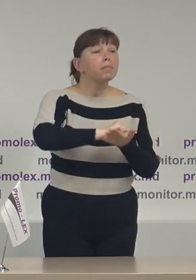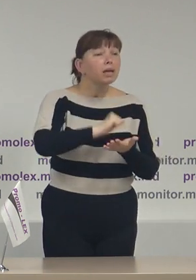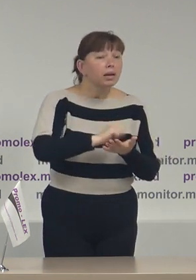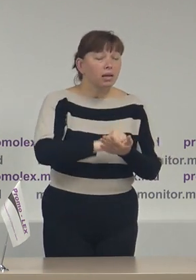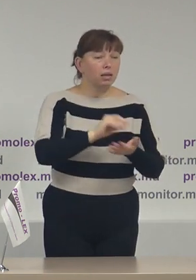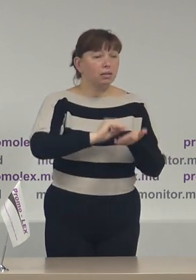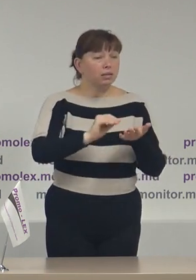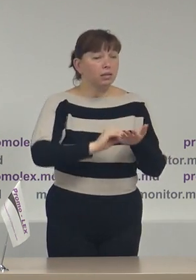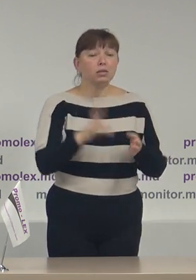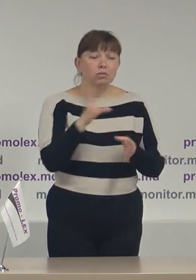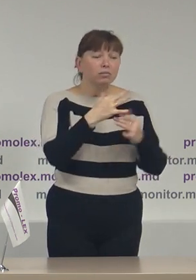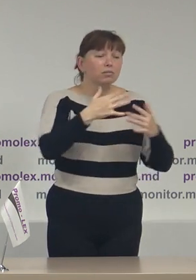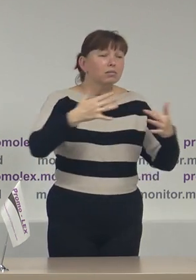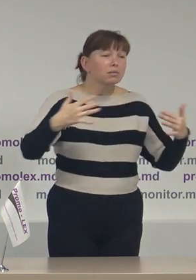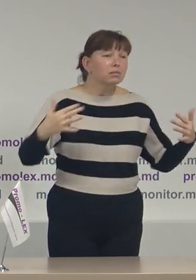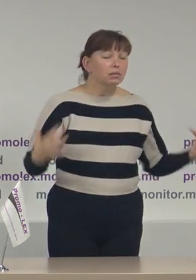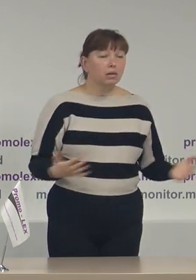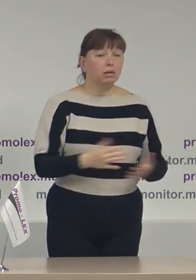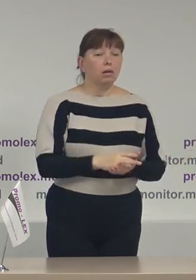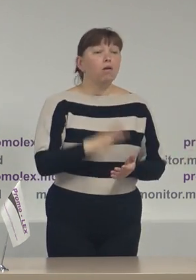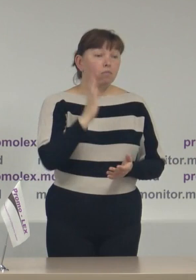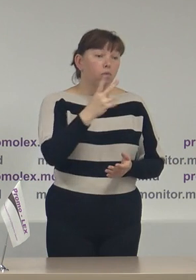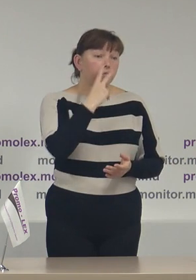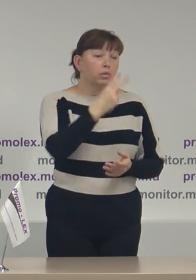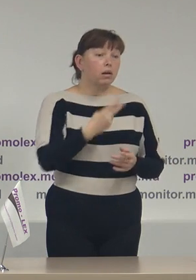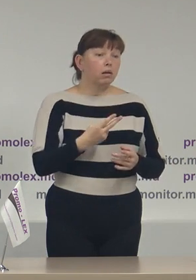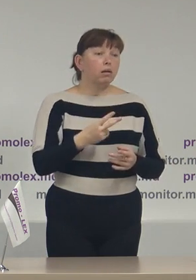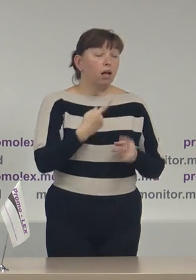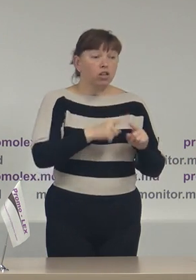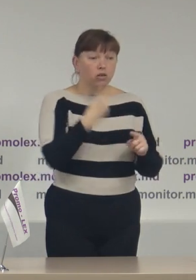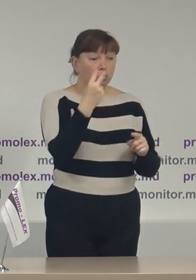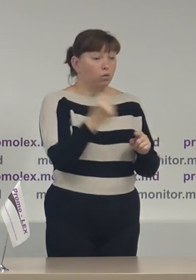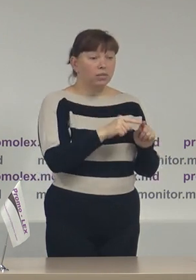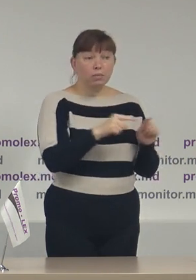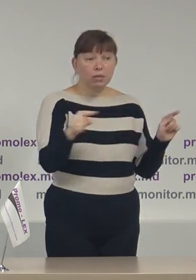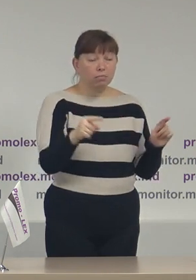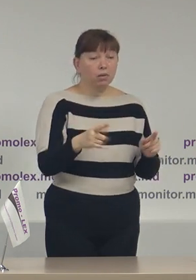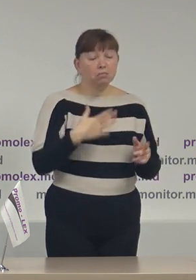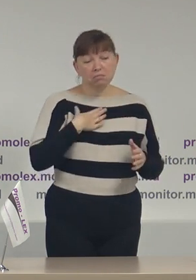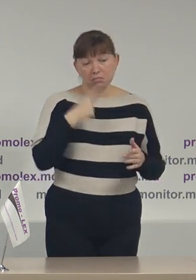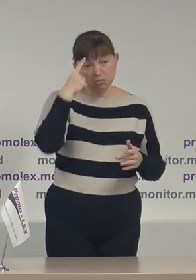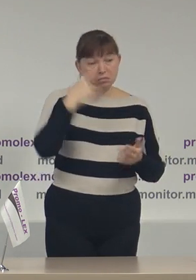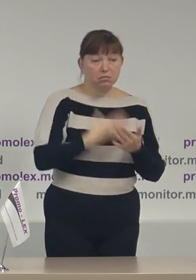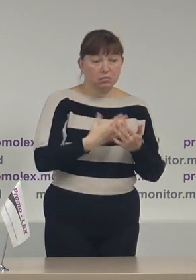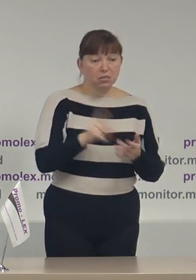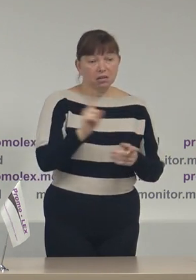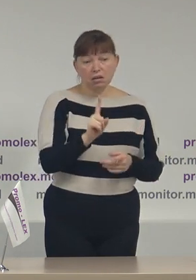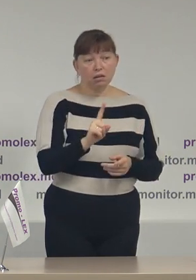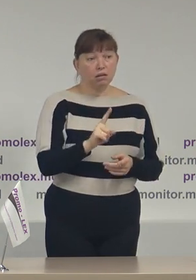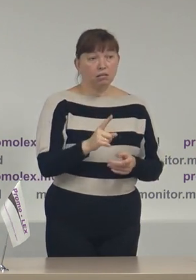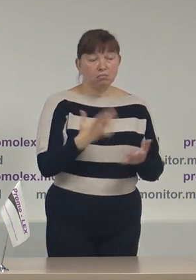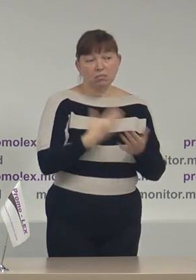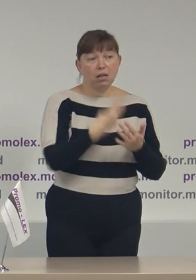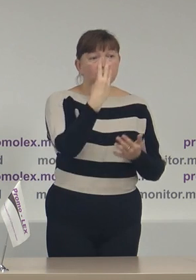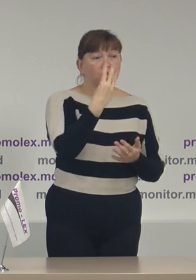etc., etc., vom vedea că pe aceste două săptămâni de campanie estimările noastre menționează că cam